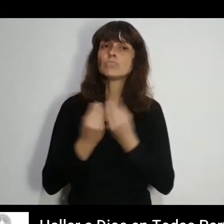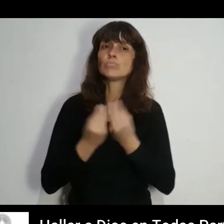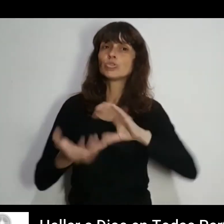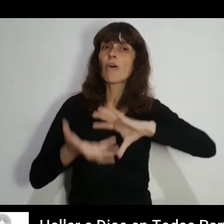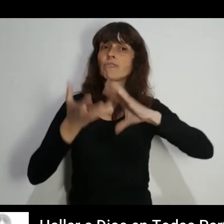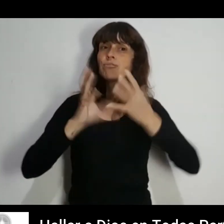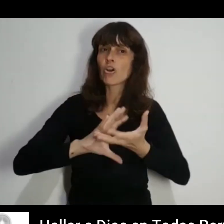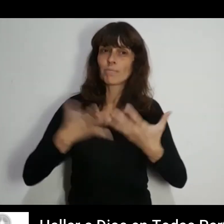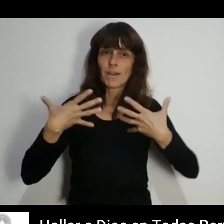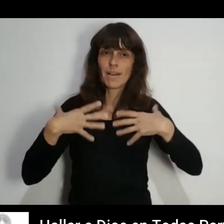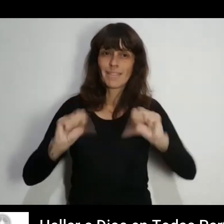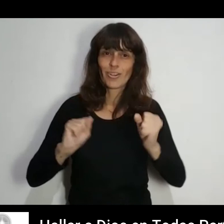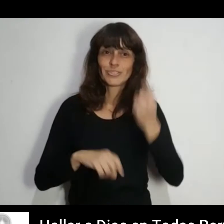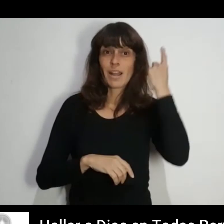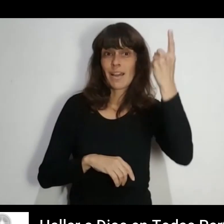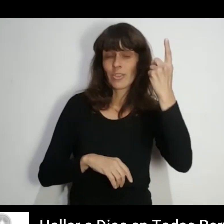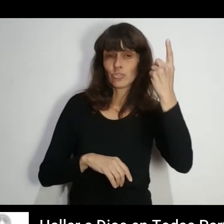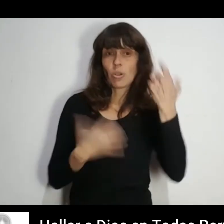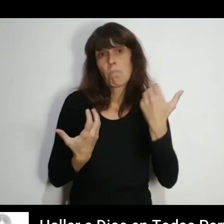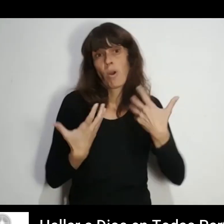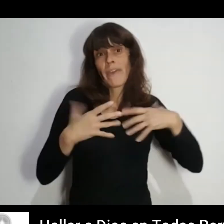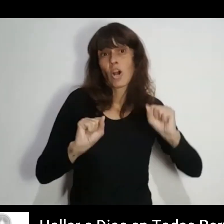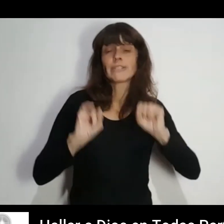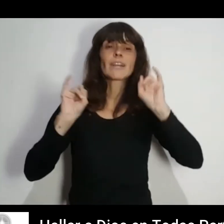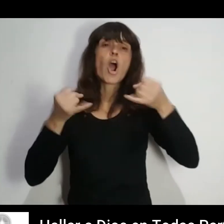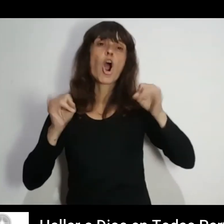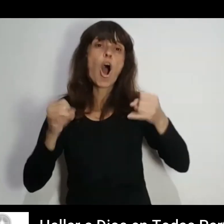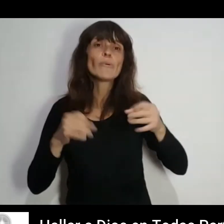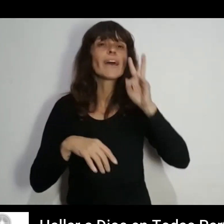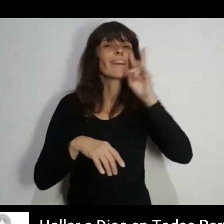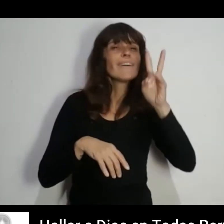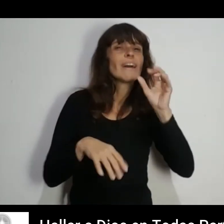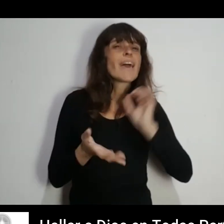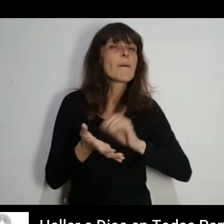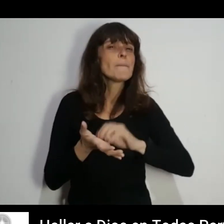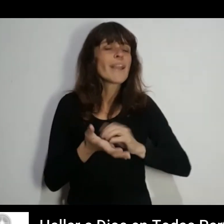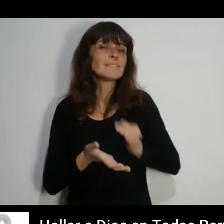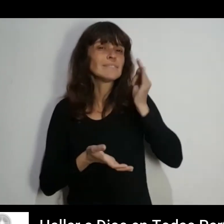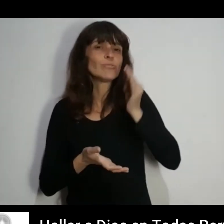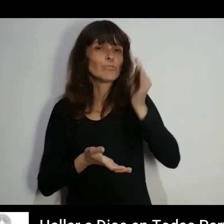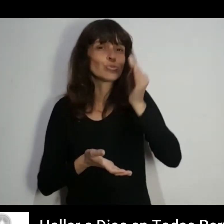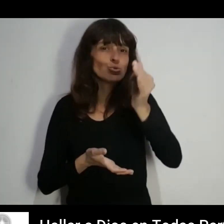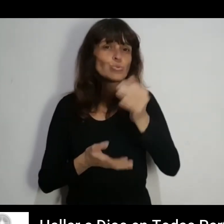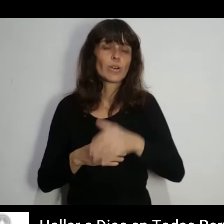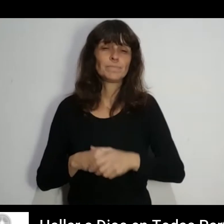Hay muchas maneras de encontrar a Dios Encuéntralo entre los jóvenes que miran con esperanza al futuro